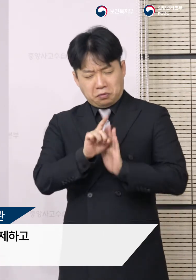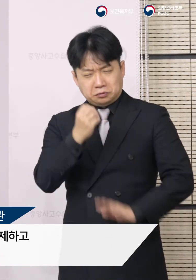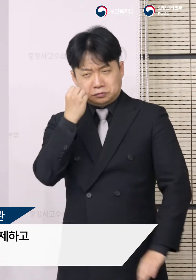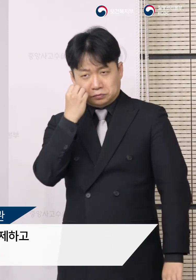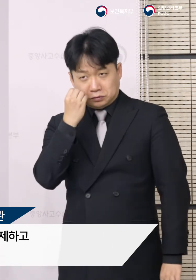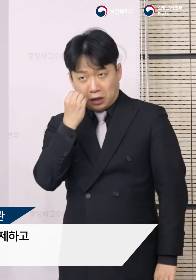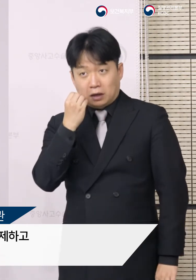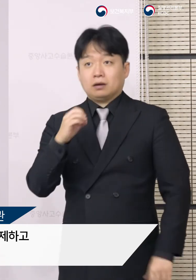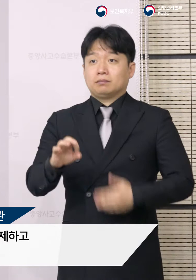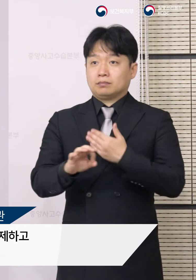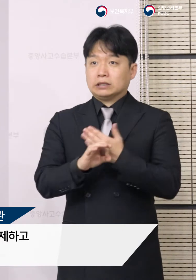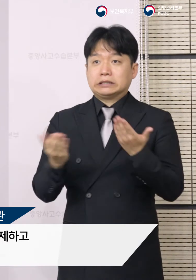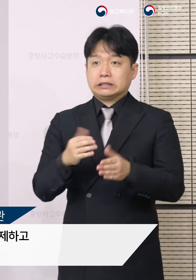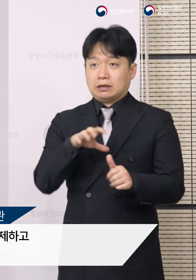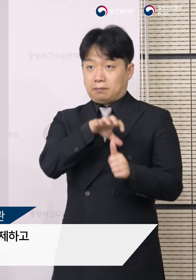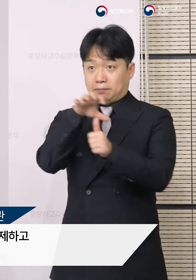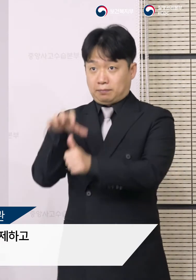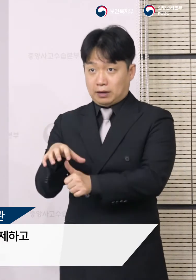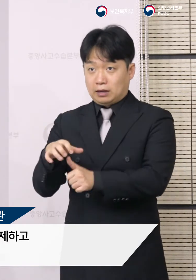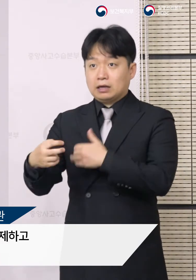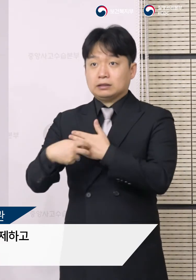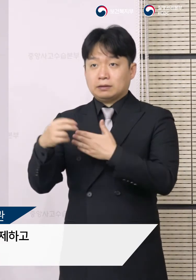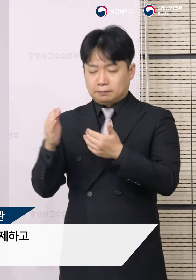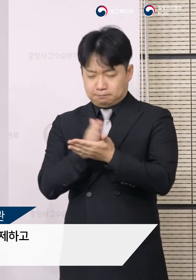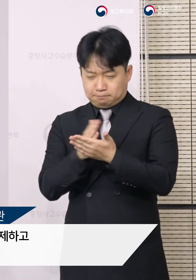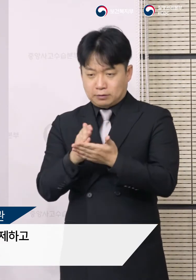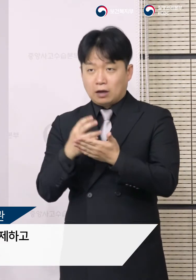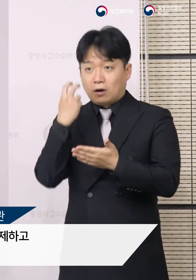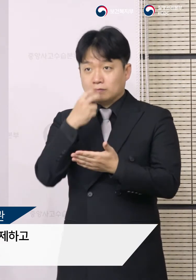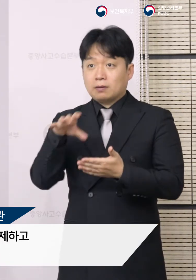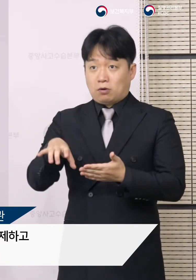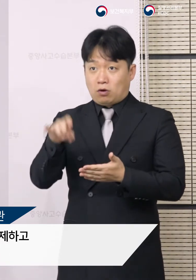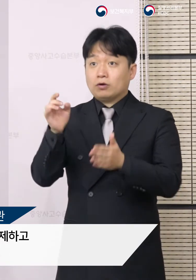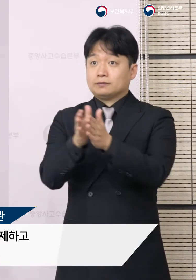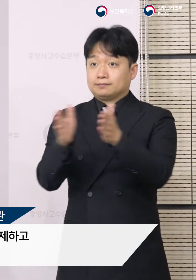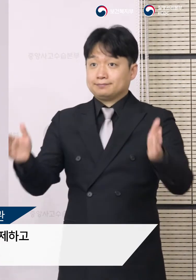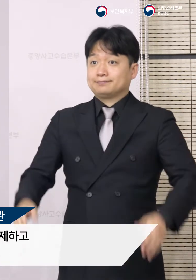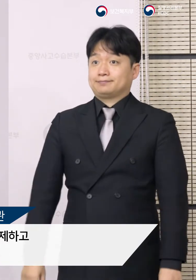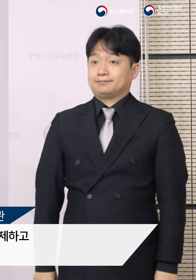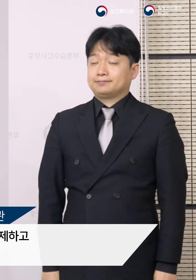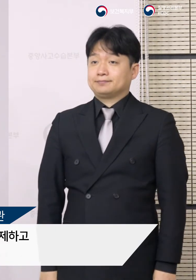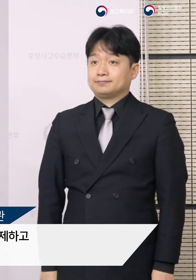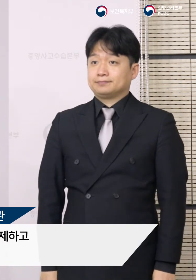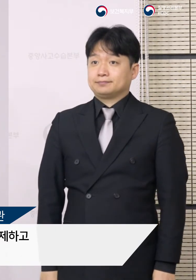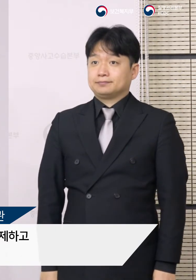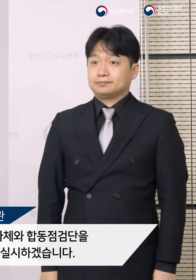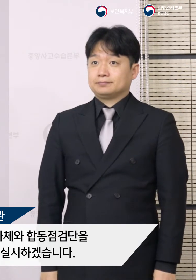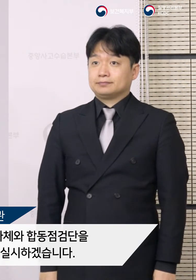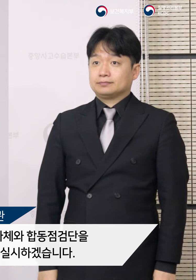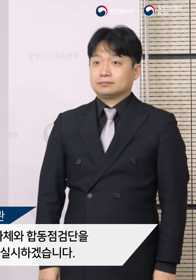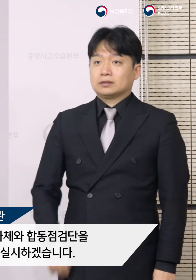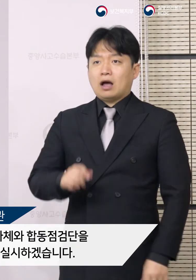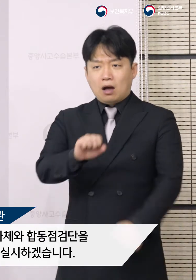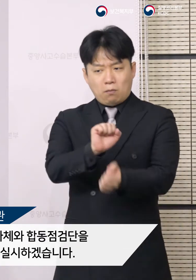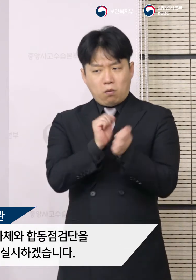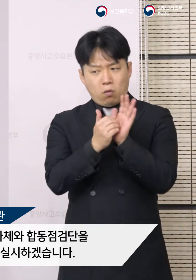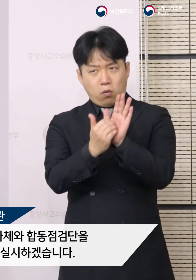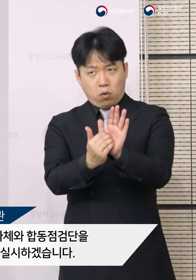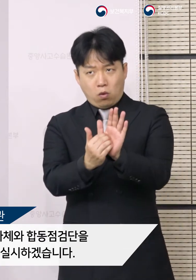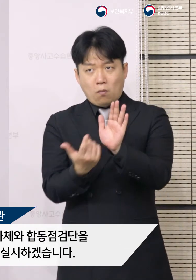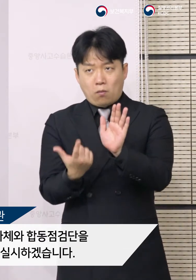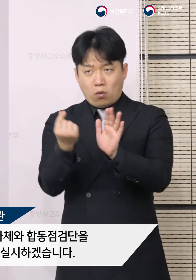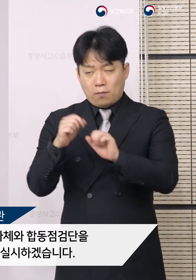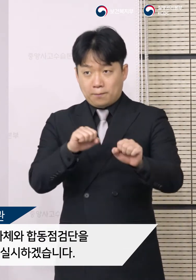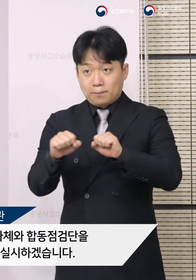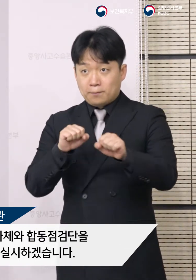있는 경우에는 관련 업무를 배제하고 진단검사를 실시하도록 하였습니다. 이러한 감염 예방 조치가